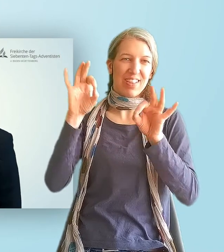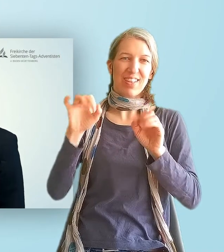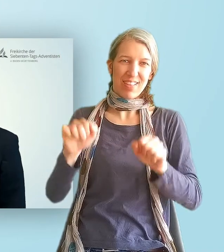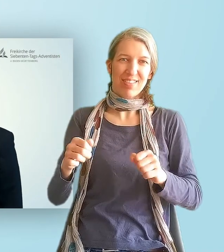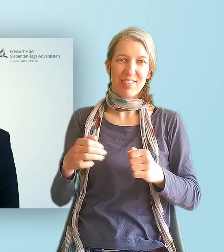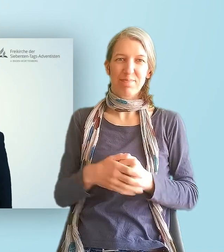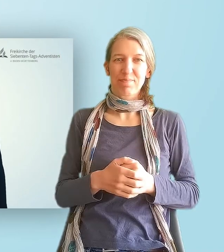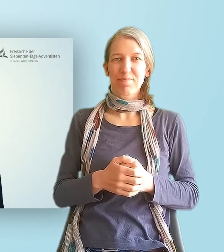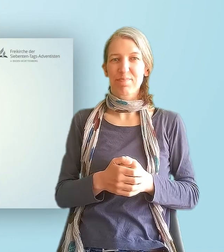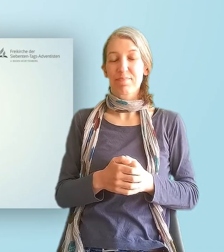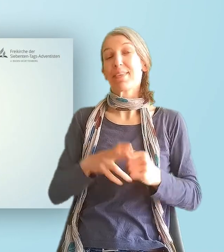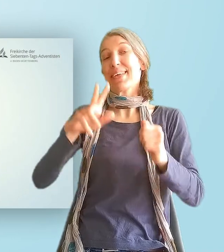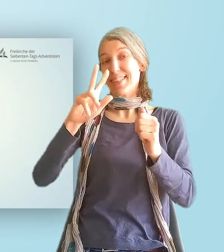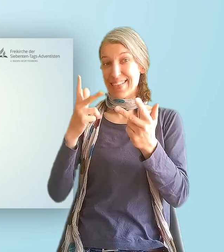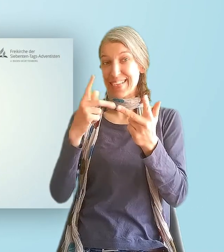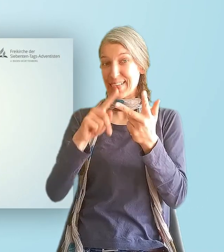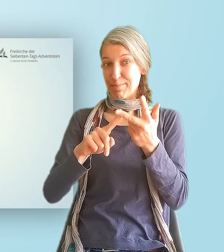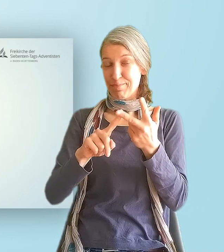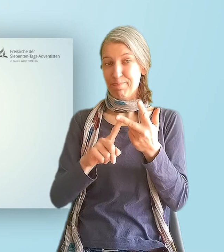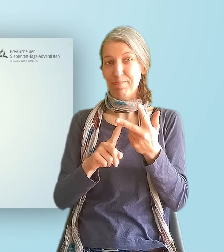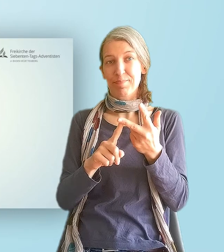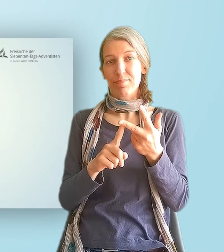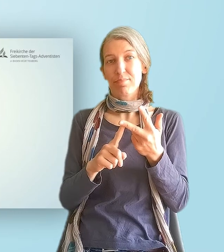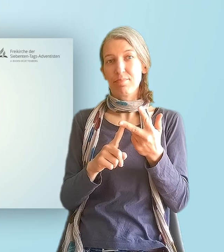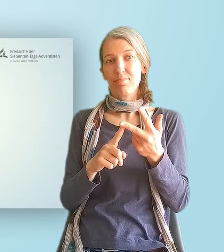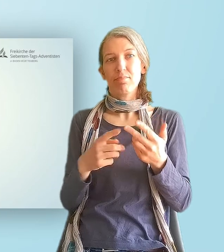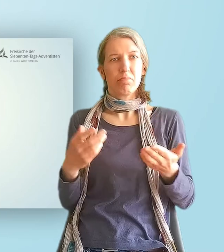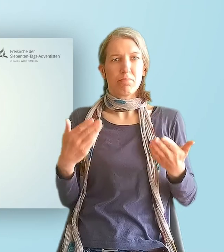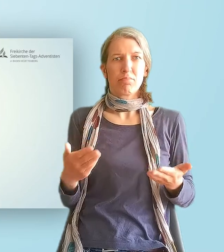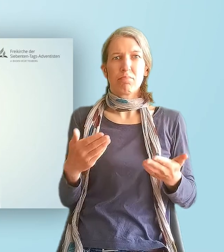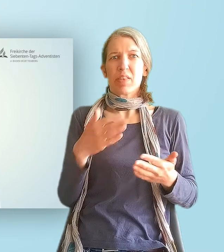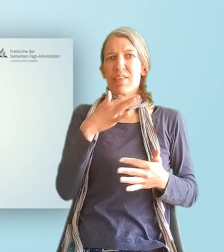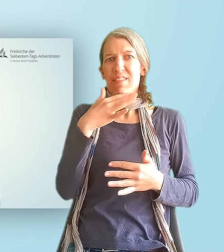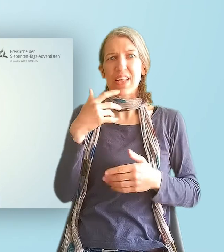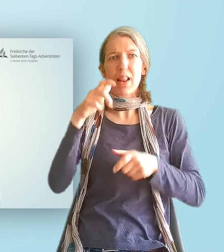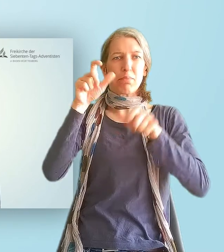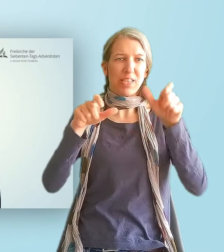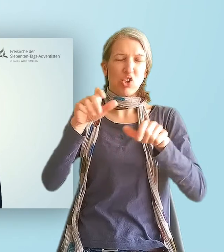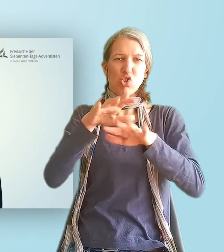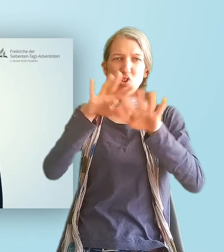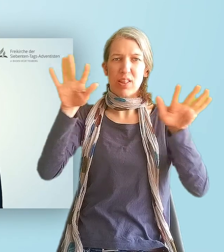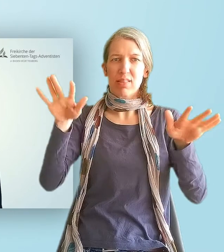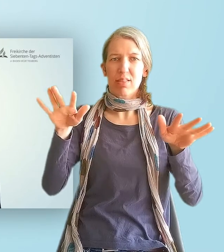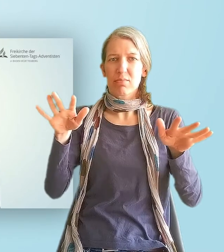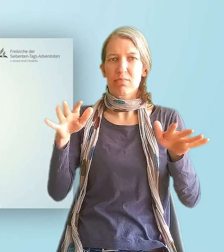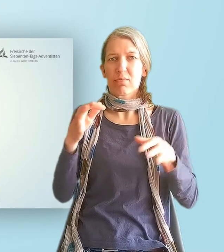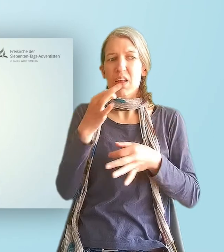Und drittens. Es gibt momentan viele Menschen, die sich die Frage stellen,